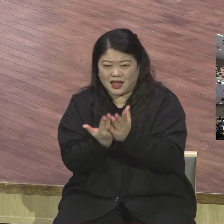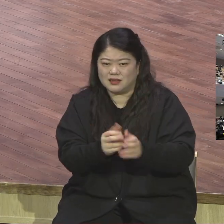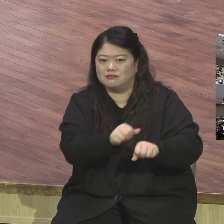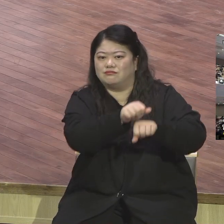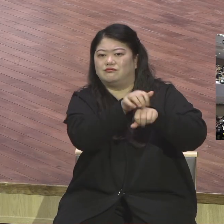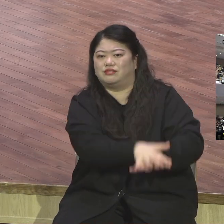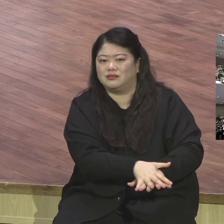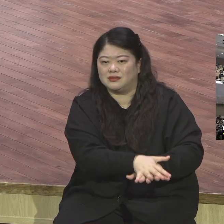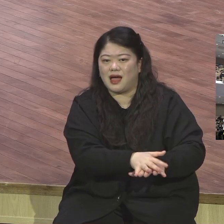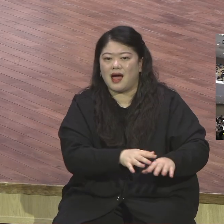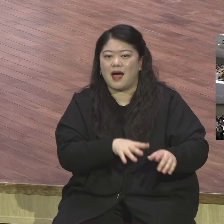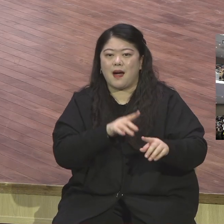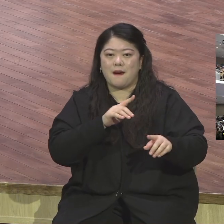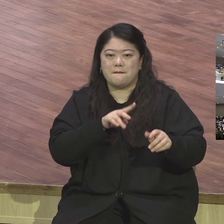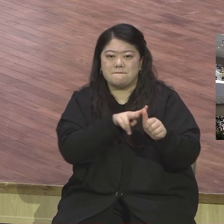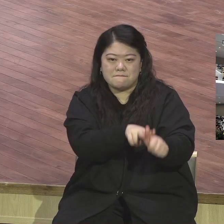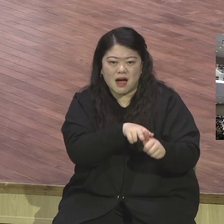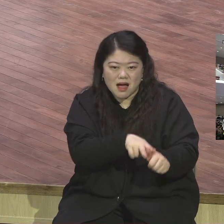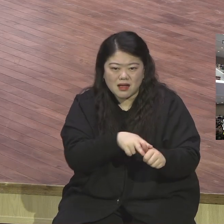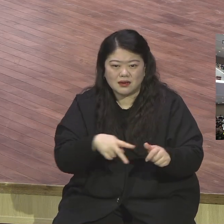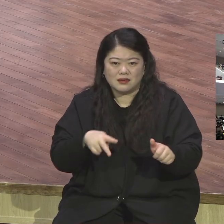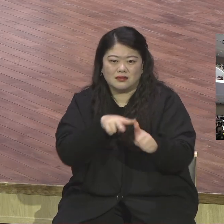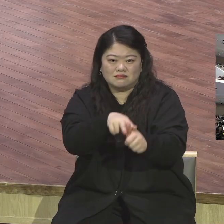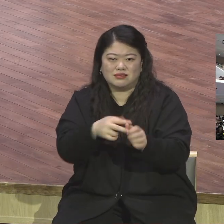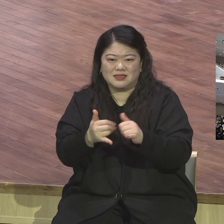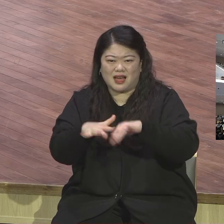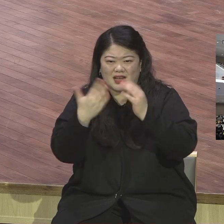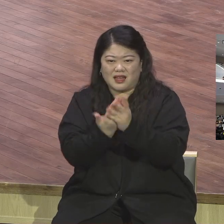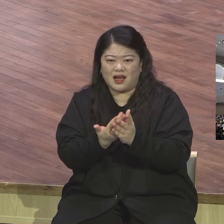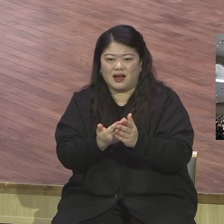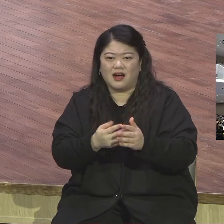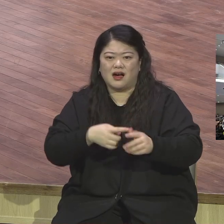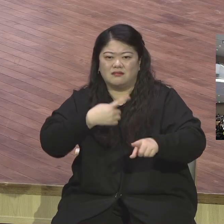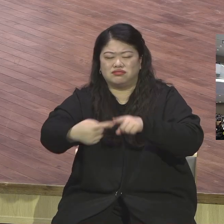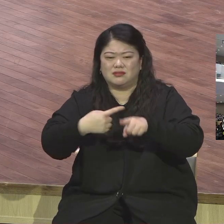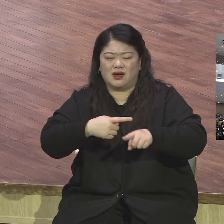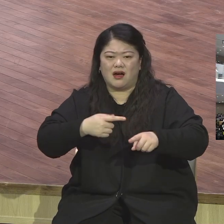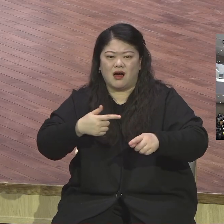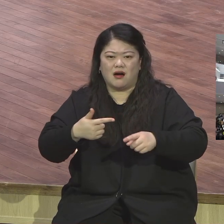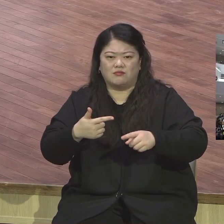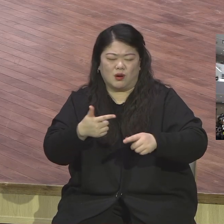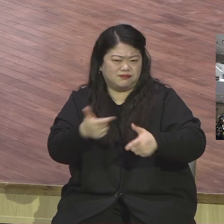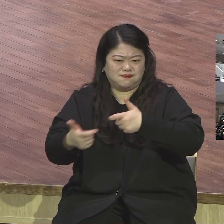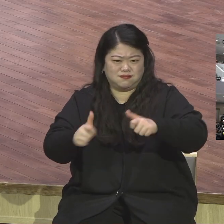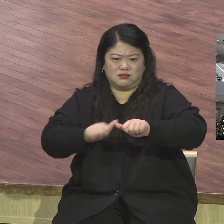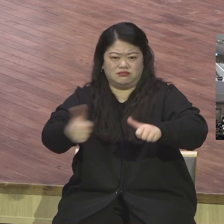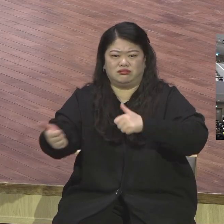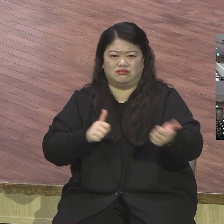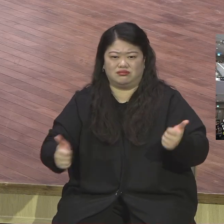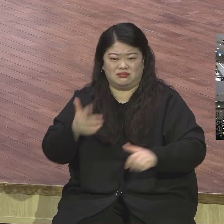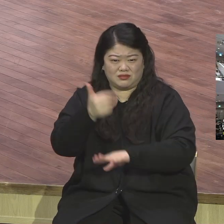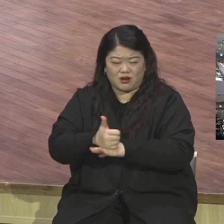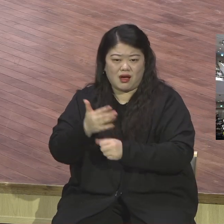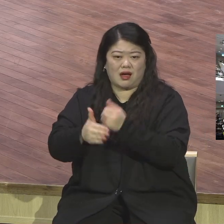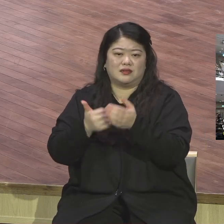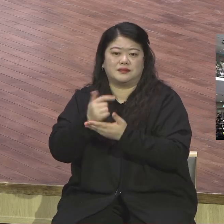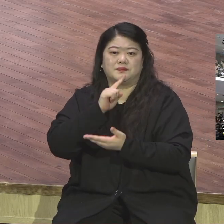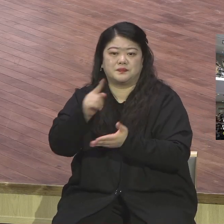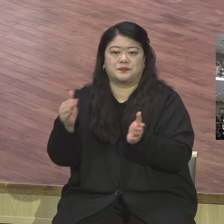탄자가 각각 그의 동료의 칼에 엎어 엎드러 지리라 망군의 여호와가 말하느라 수할제일의 아들